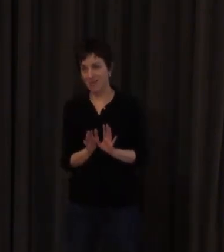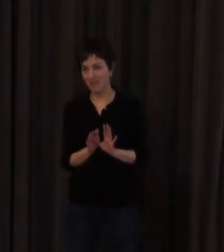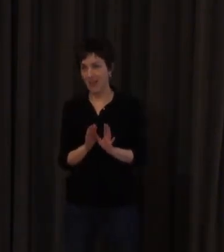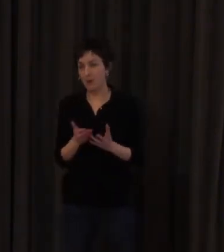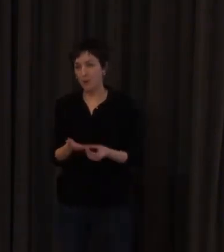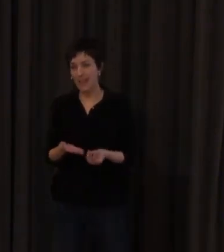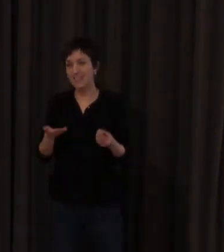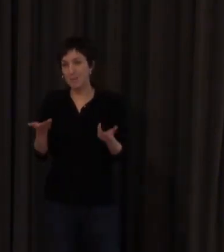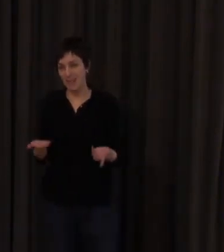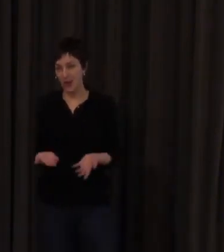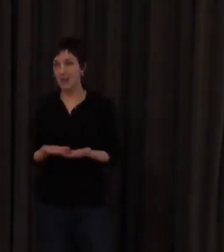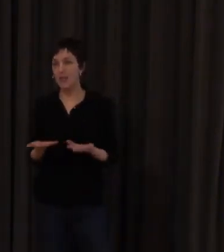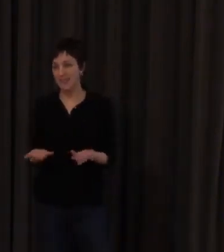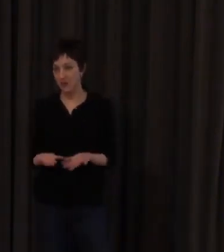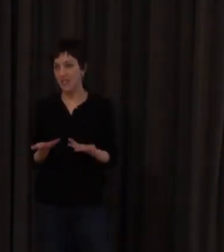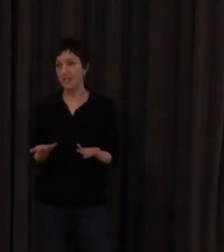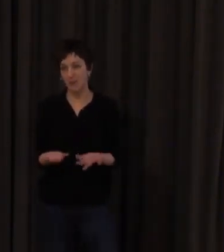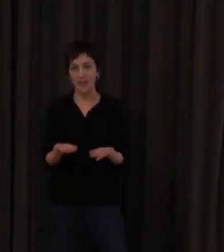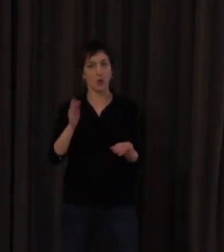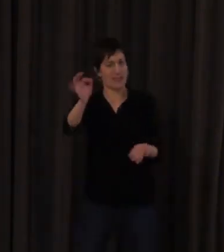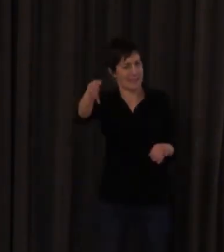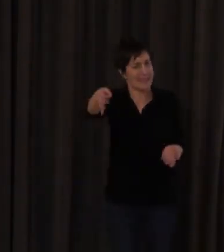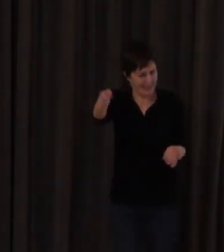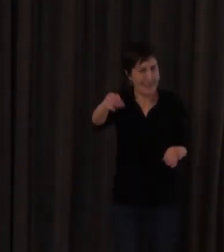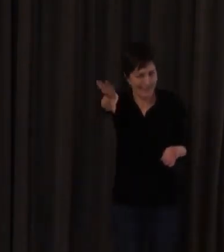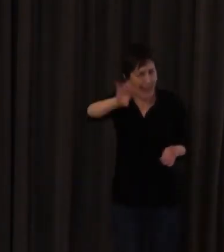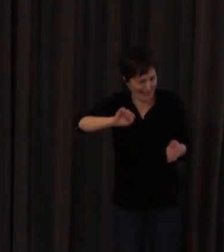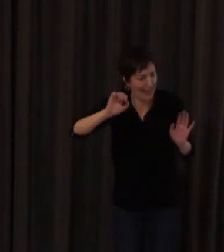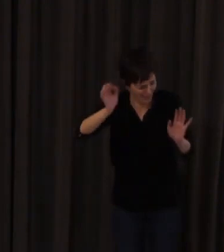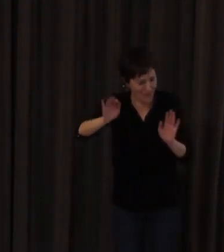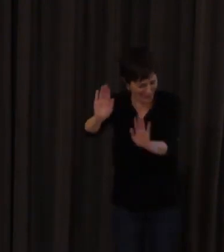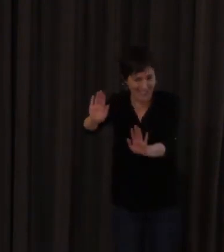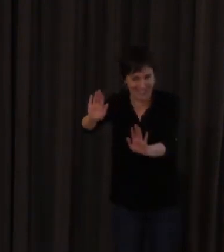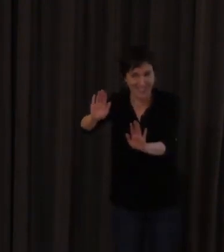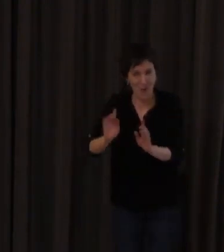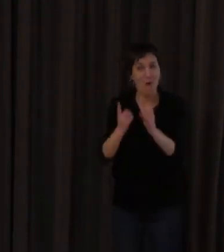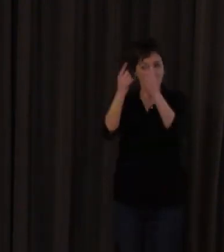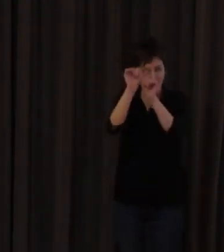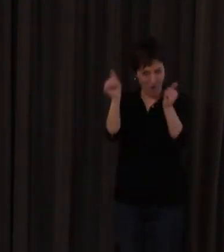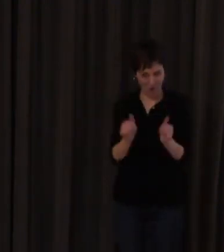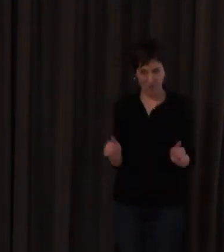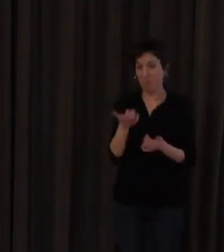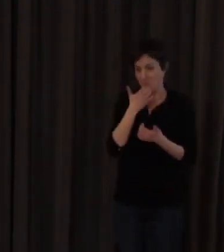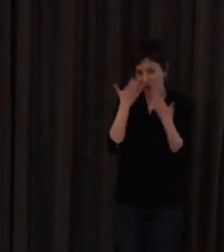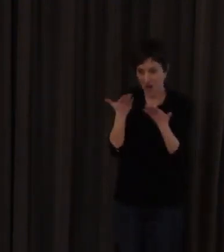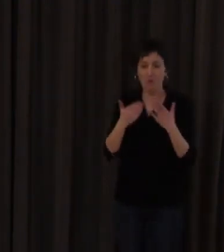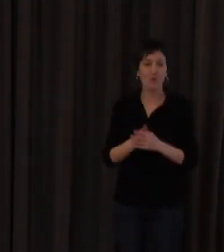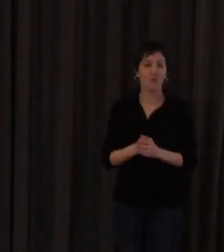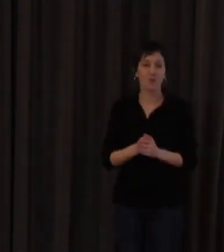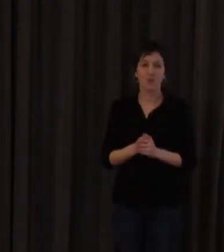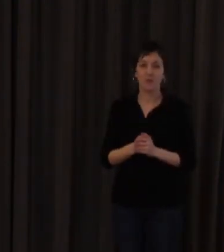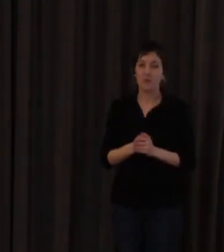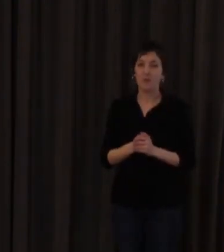sistema la pregunta es ¿qué pasa con la lengua de signos? claro sí, sí te entiendo una de las formas por ejemplo para